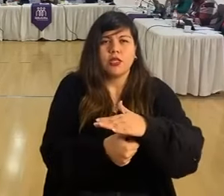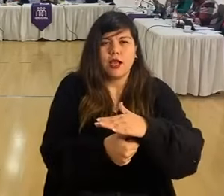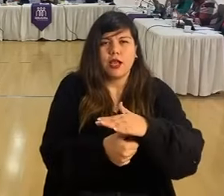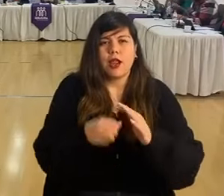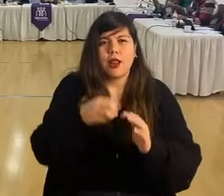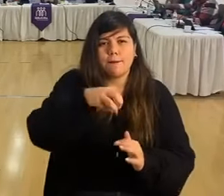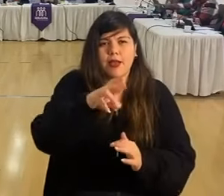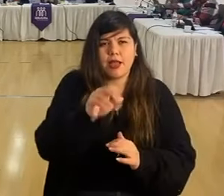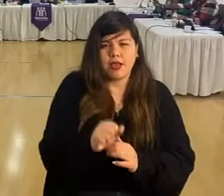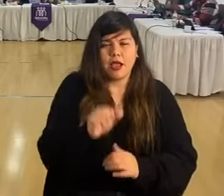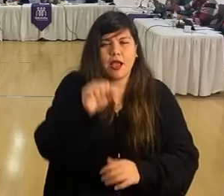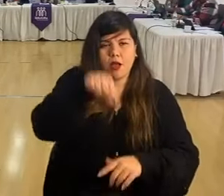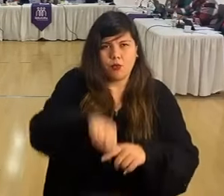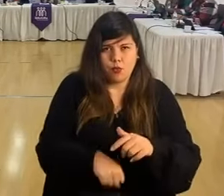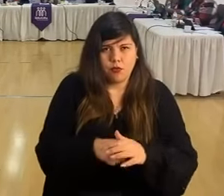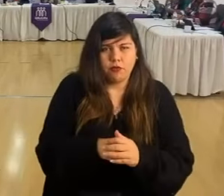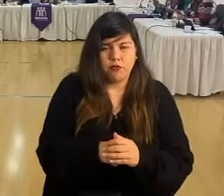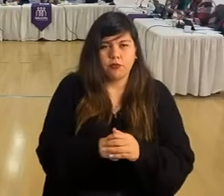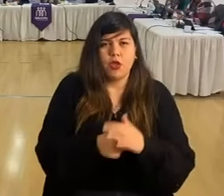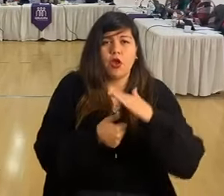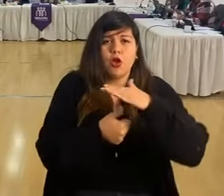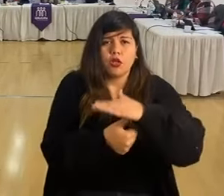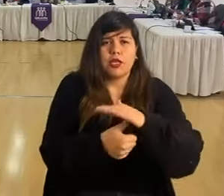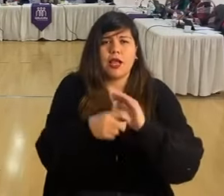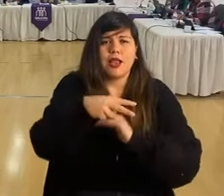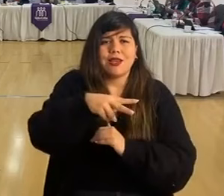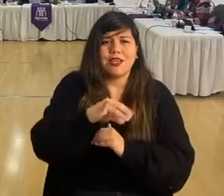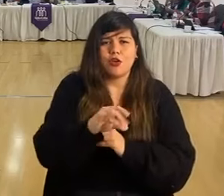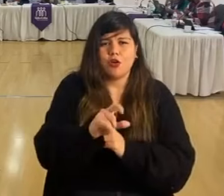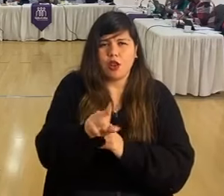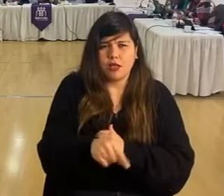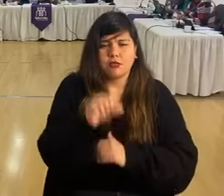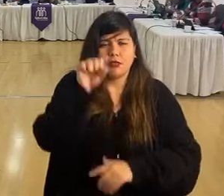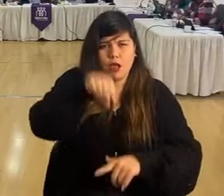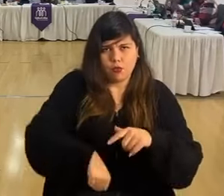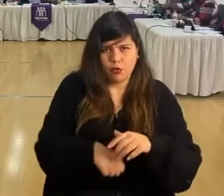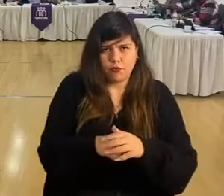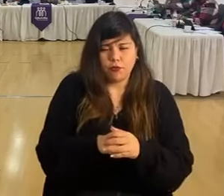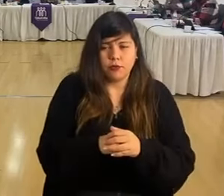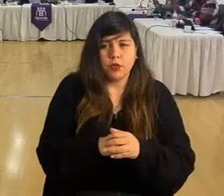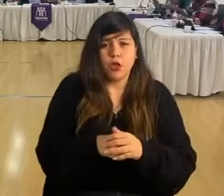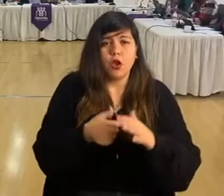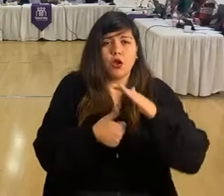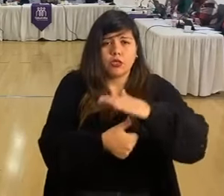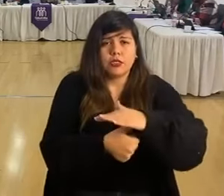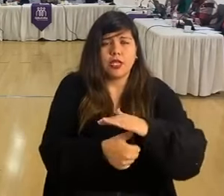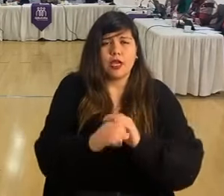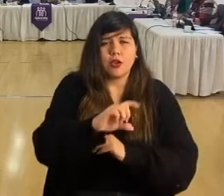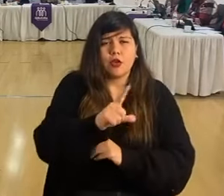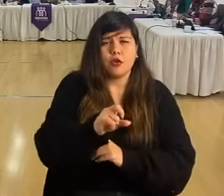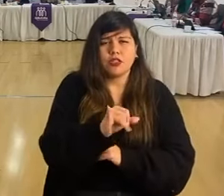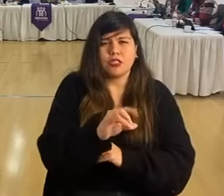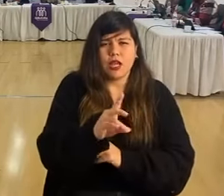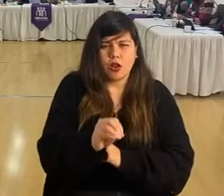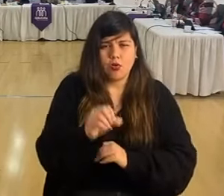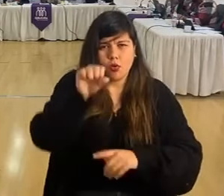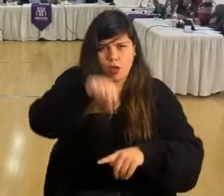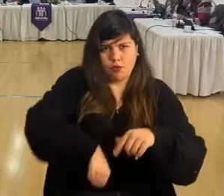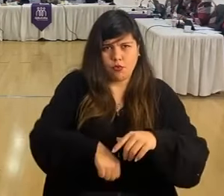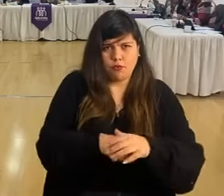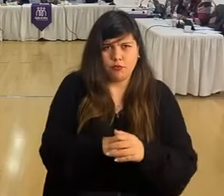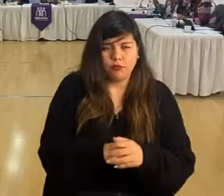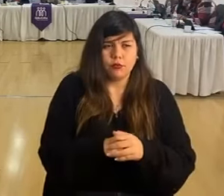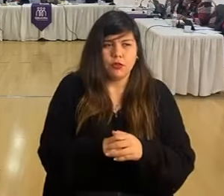¿Consejala María Indo? Apruebo. ¿Consejala Nicolás Quiroz? Apruebo. ¿Consejala Gonzalo López? Apruebo.